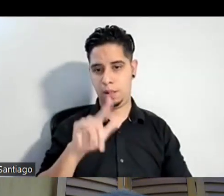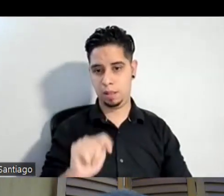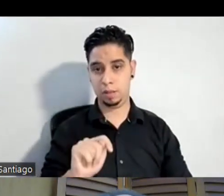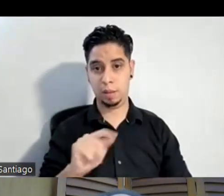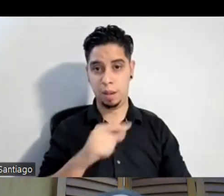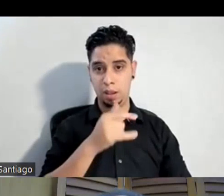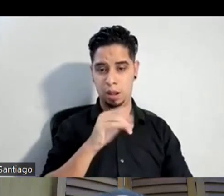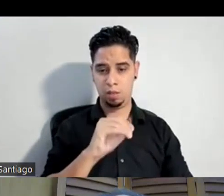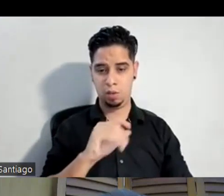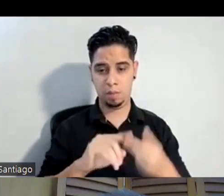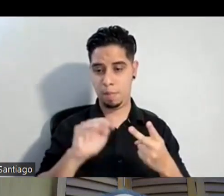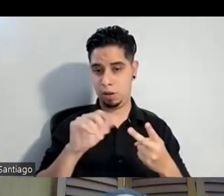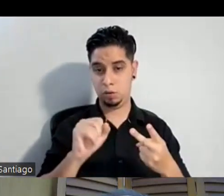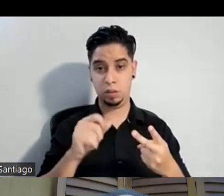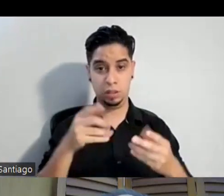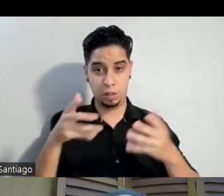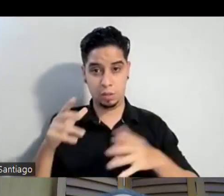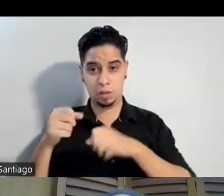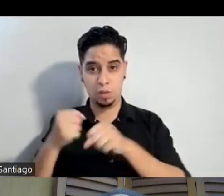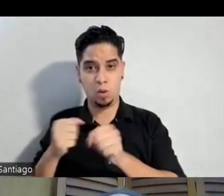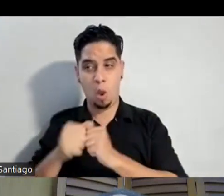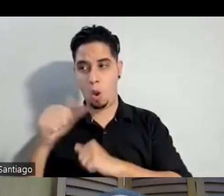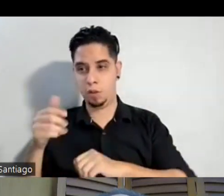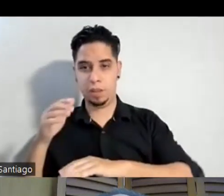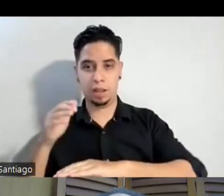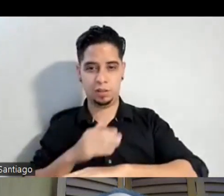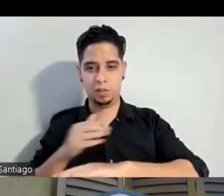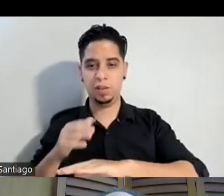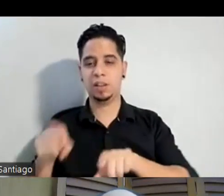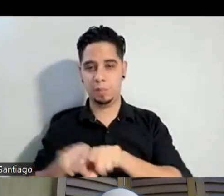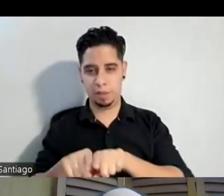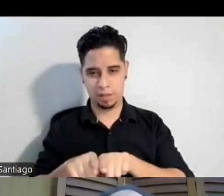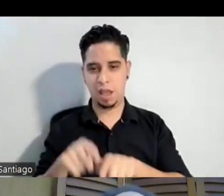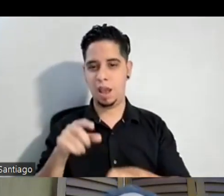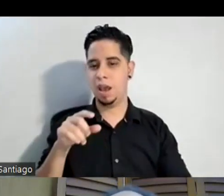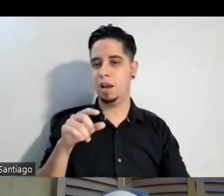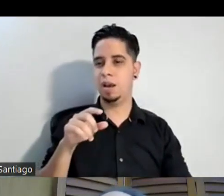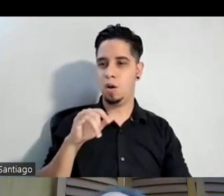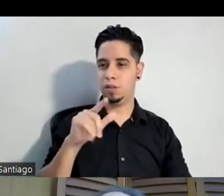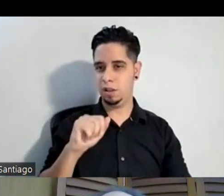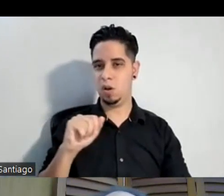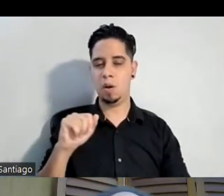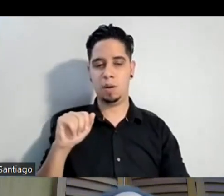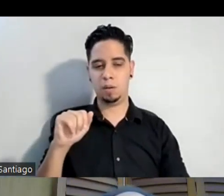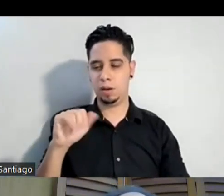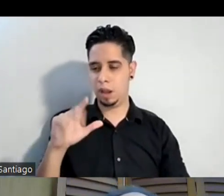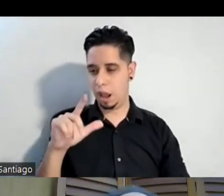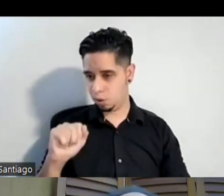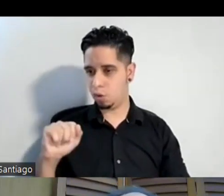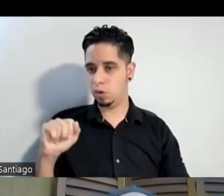termino el año con otra canción de Navidad que está Gerardo Marcos Carlos está José que está todo ese elenco de gente linda que quiero mucho y que